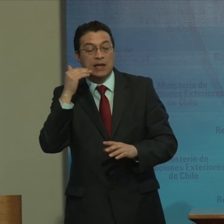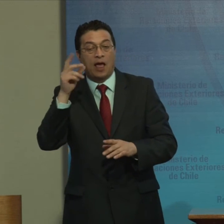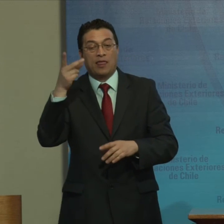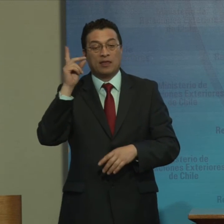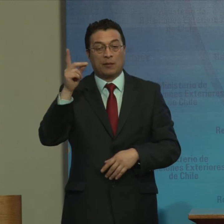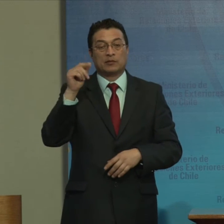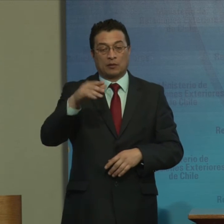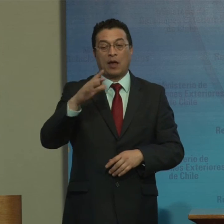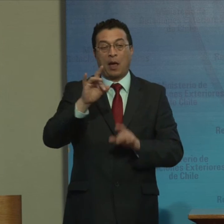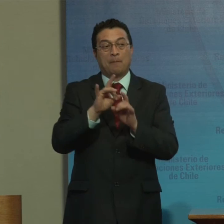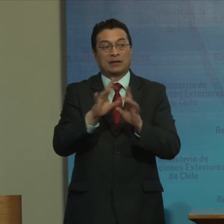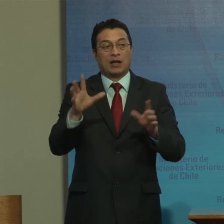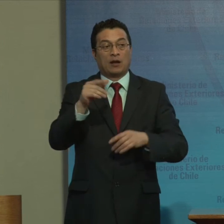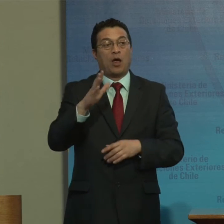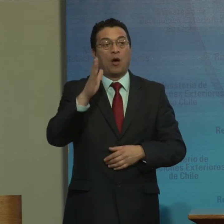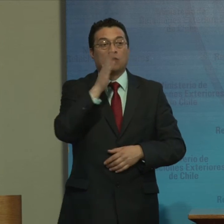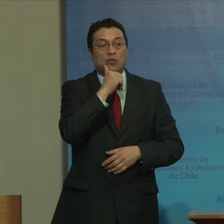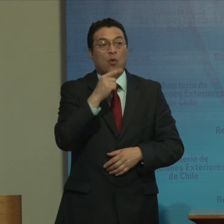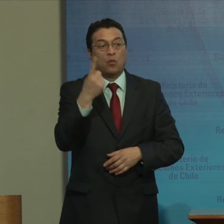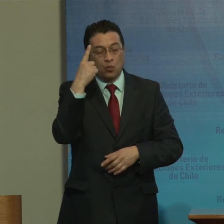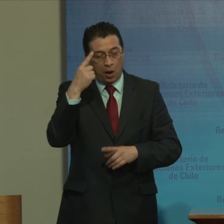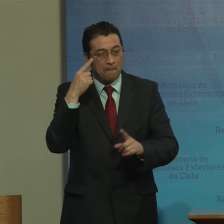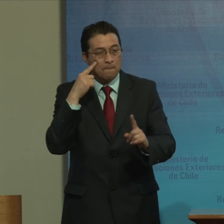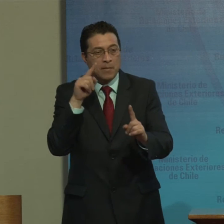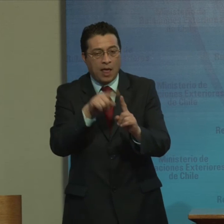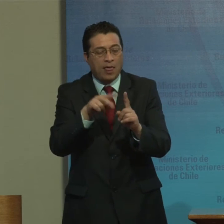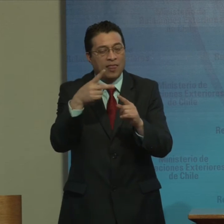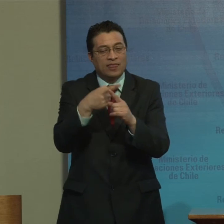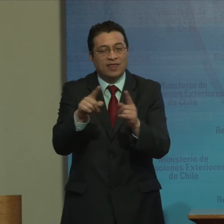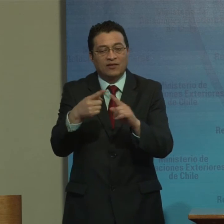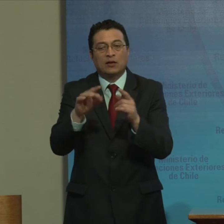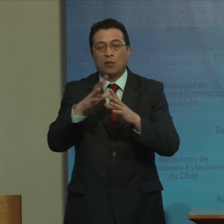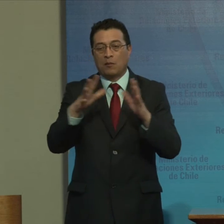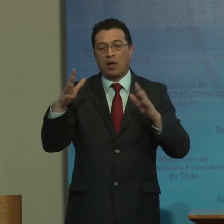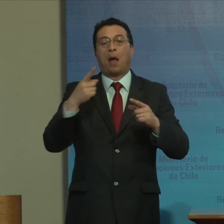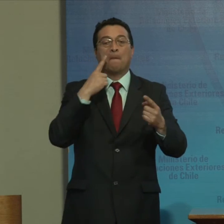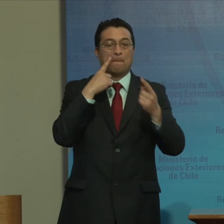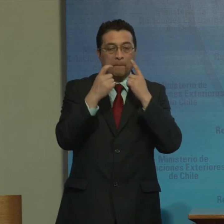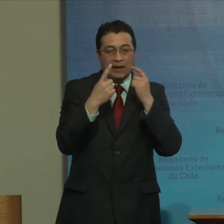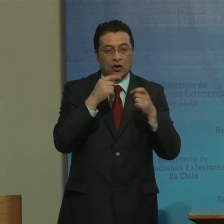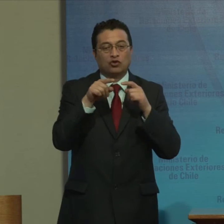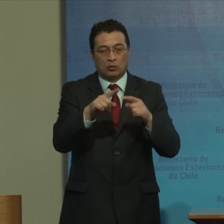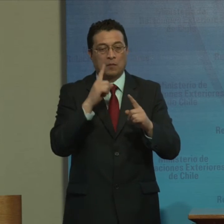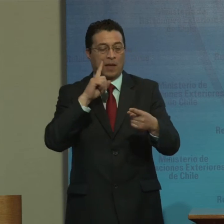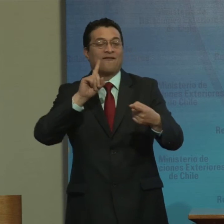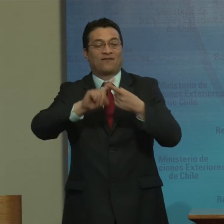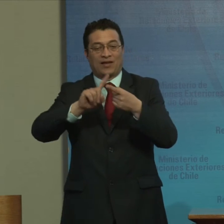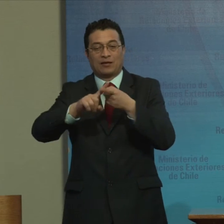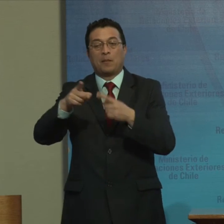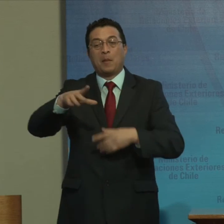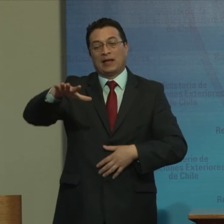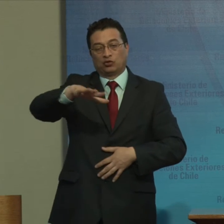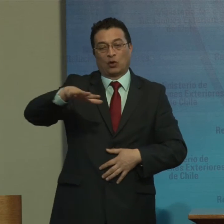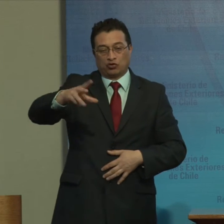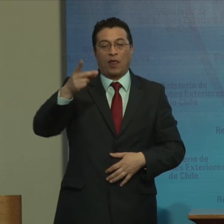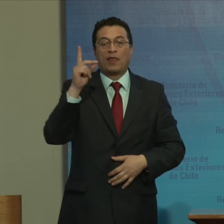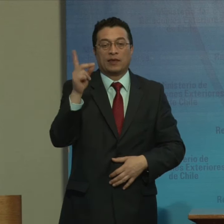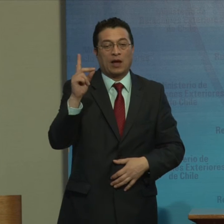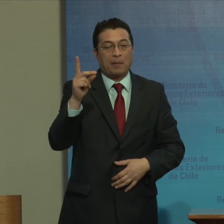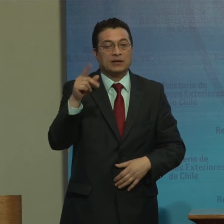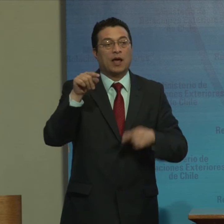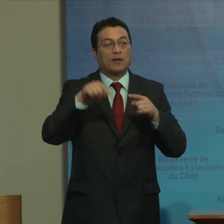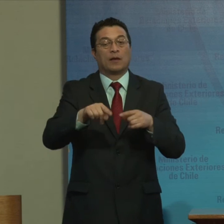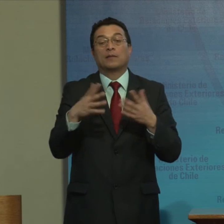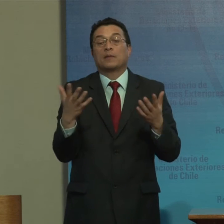particular Les preocupa La ausencia De un enfoque diferencial Dado los mayores riesgos Que estas enfrentan Por su situación De discapacidad